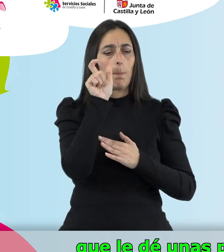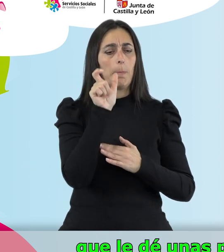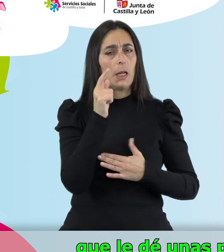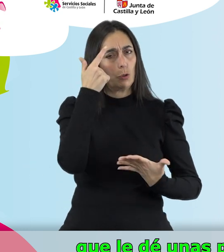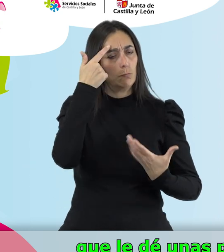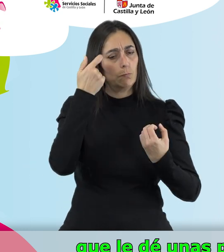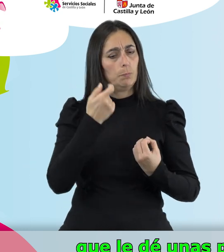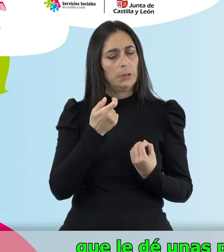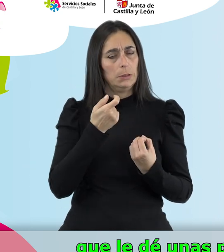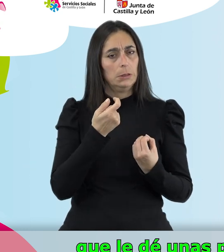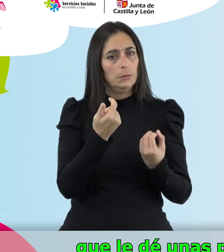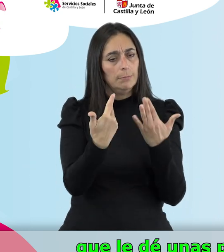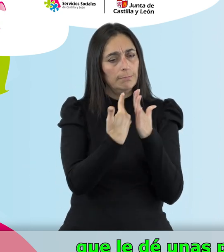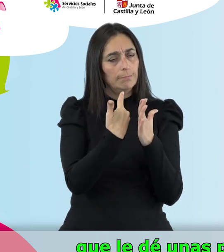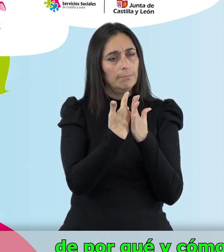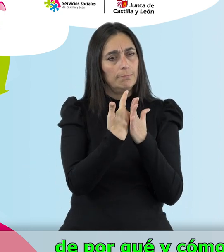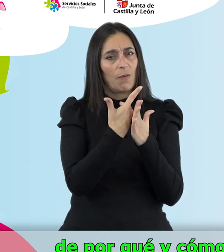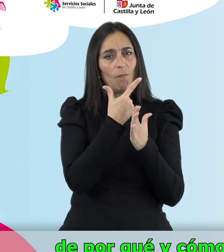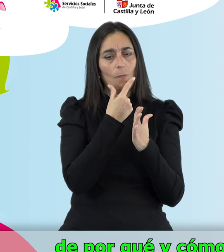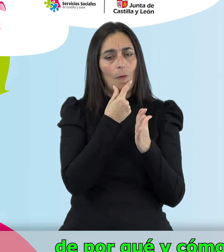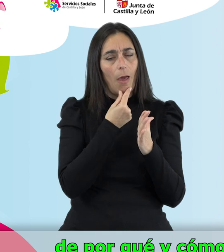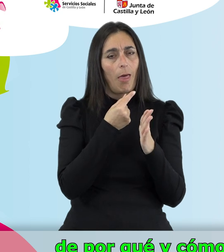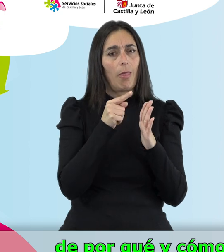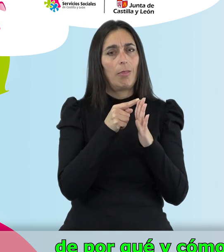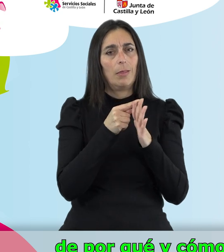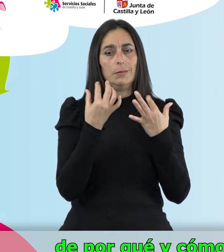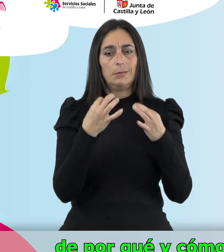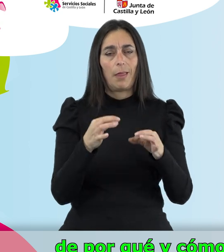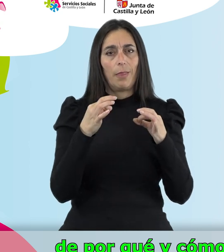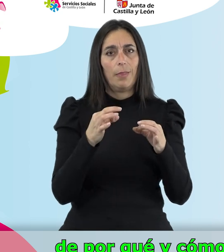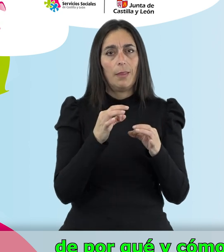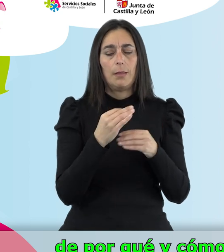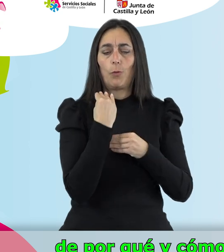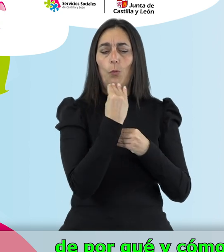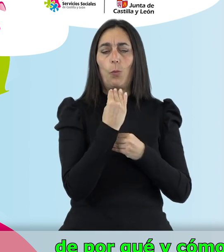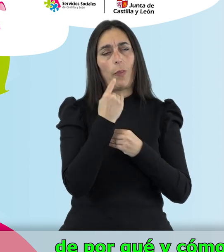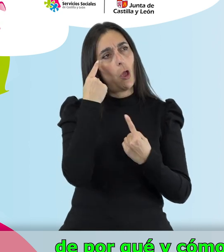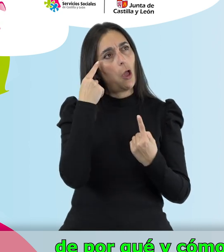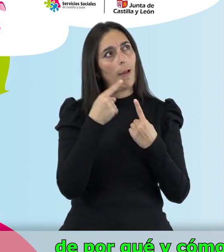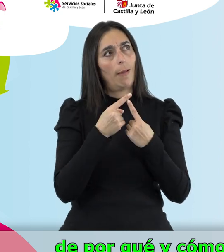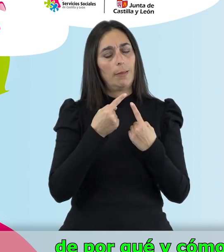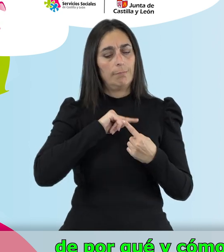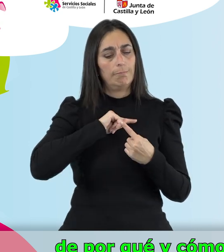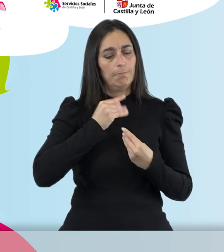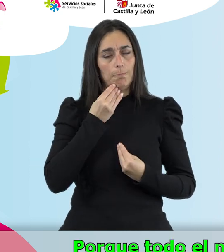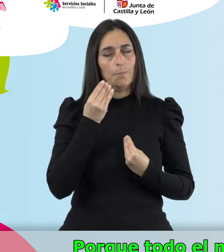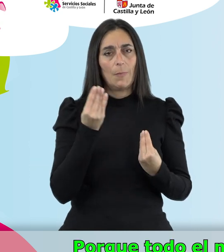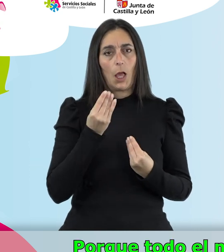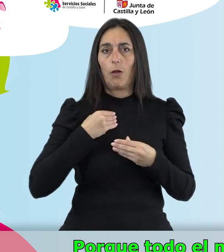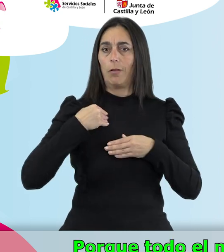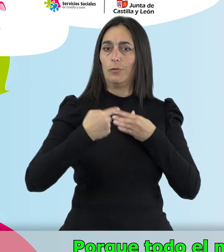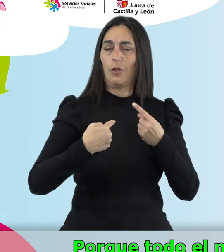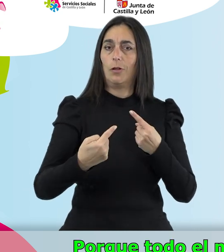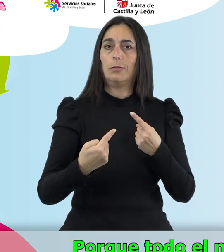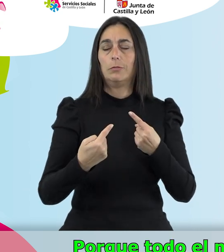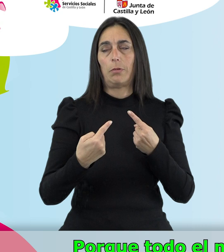que le dé unas pautas claras y sencillas de por qué y cómo debe cuidarse para sentirse mejor en su día a día. Porque